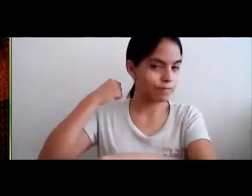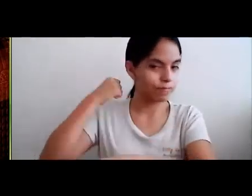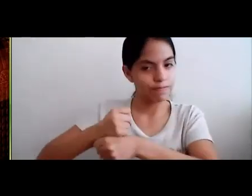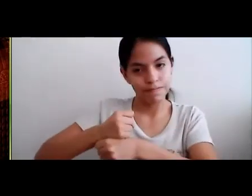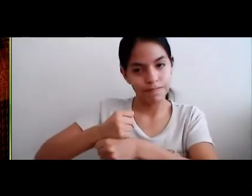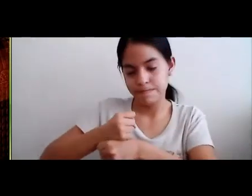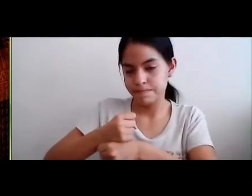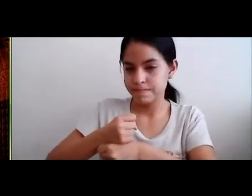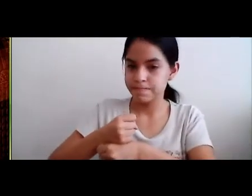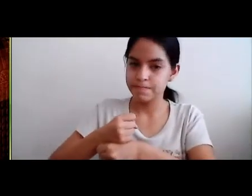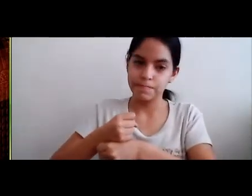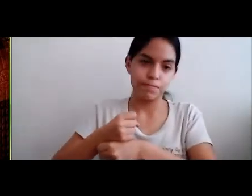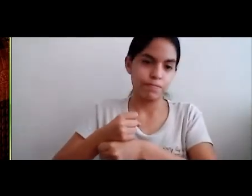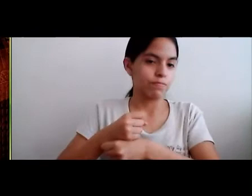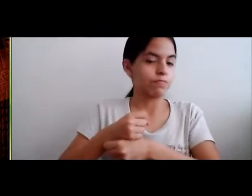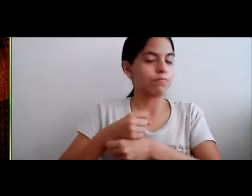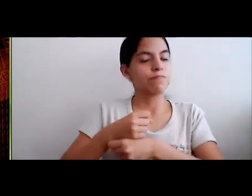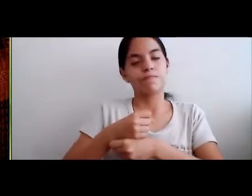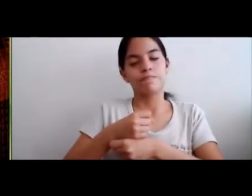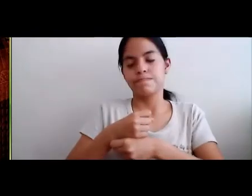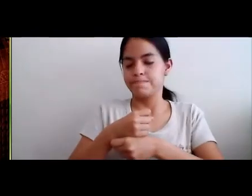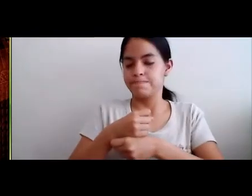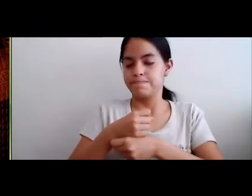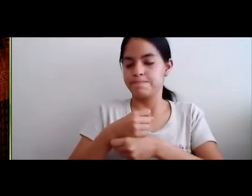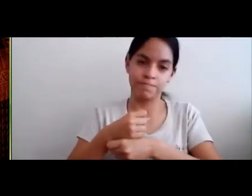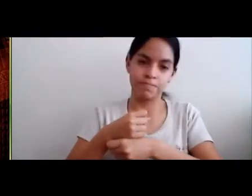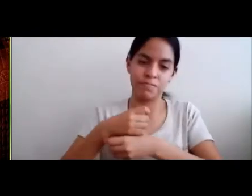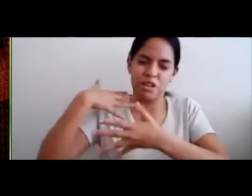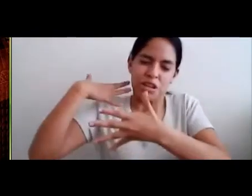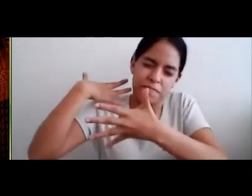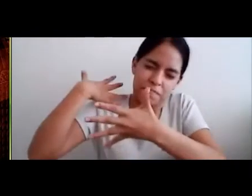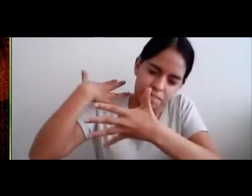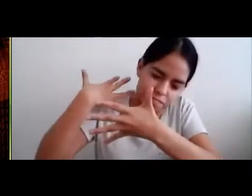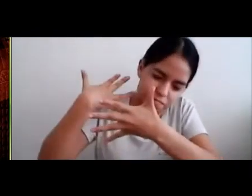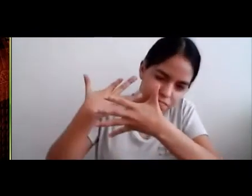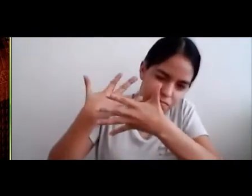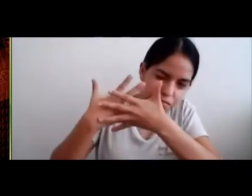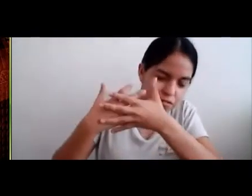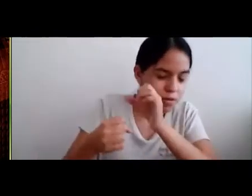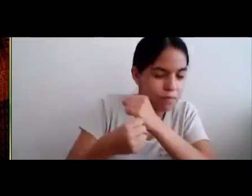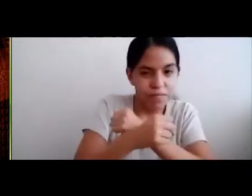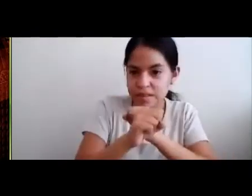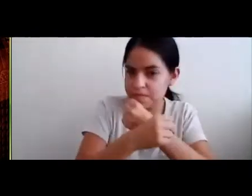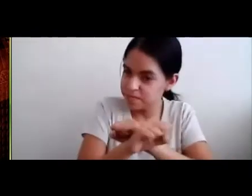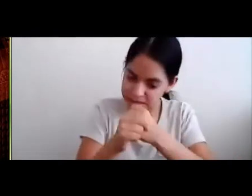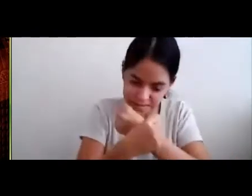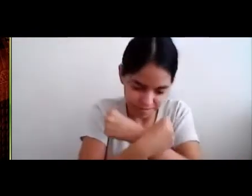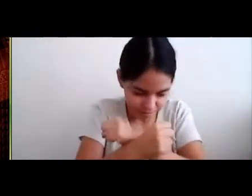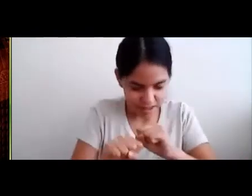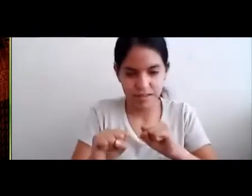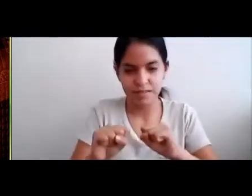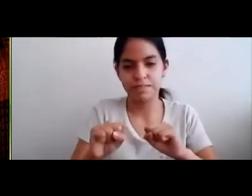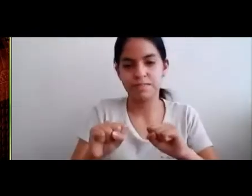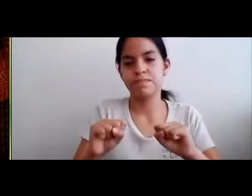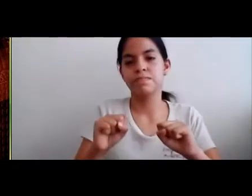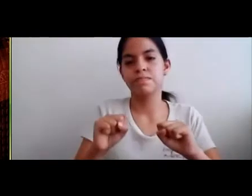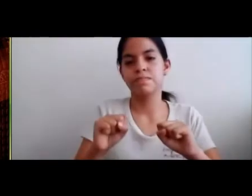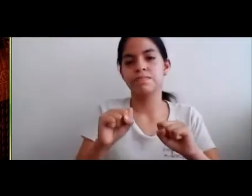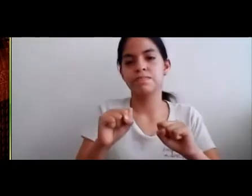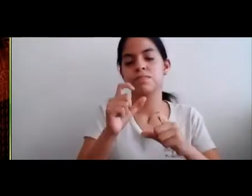Transcurrieron Cien Años Mientras De todos En el reino Dormían No podían Despertar